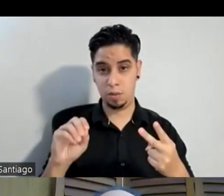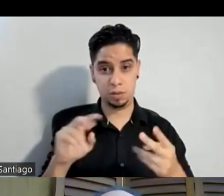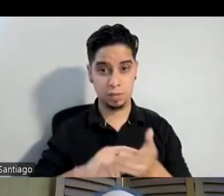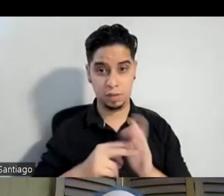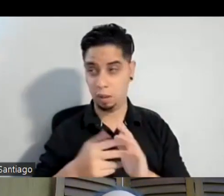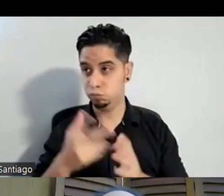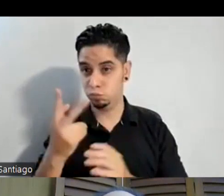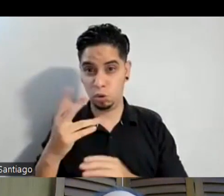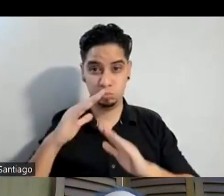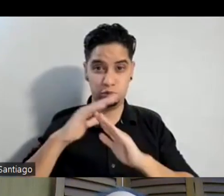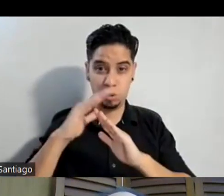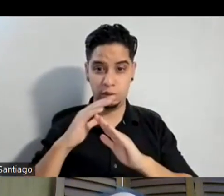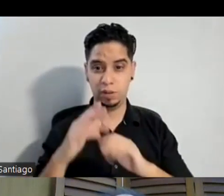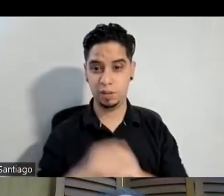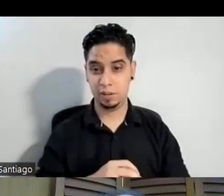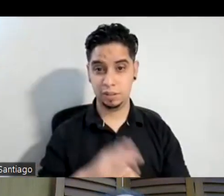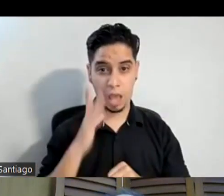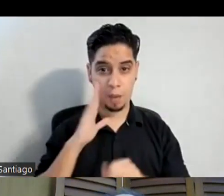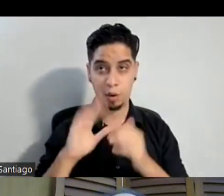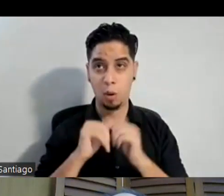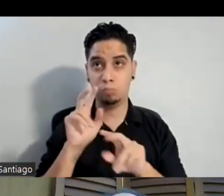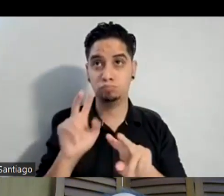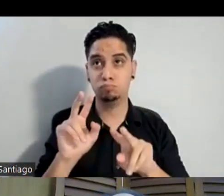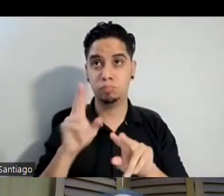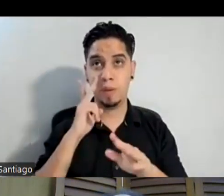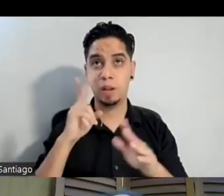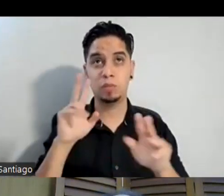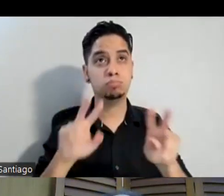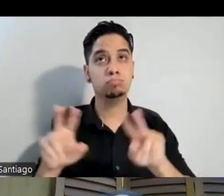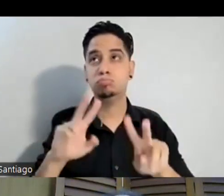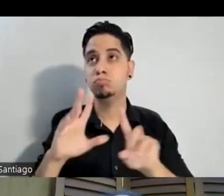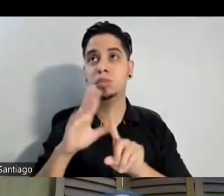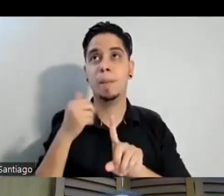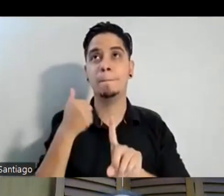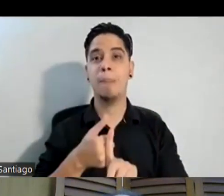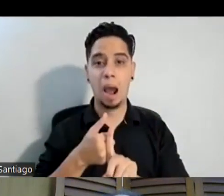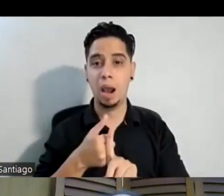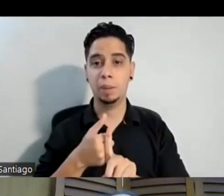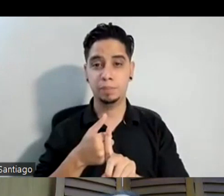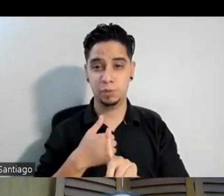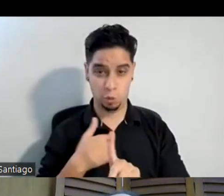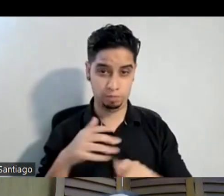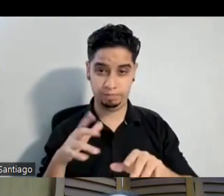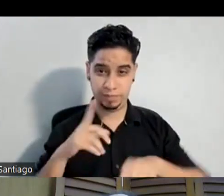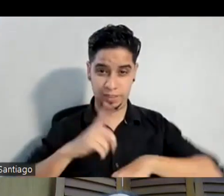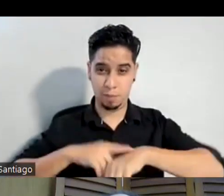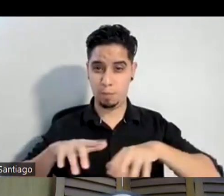sabrán el efecto que tuvo en mí el ver todo desde la perspectiva del público ¿y qué edad tenía en ese avión?